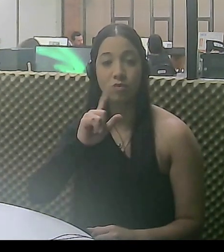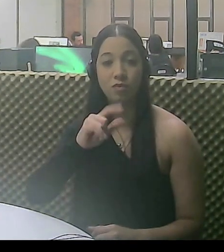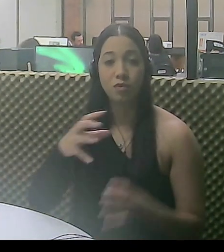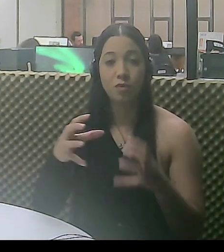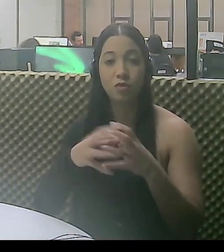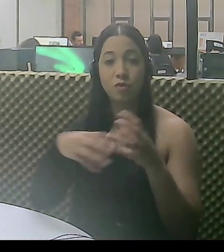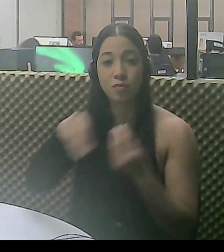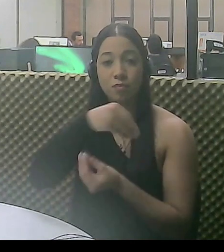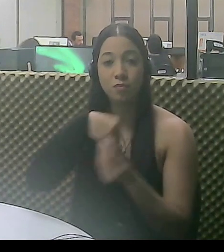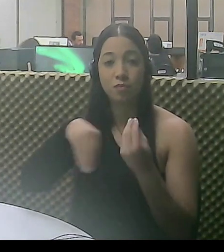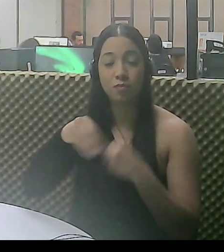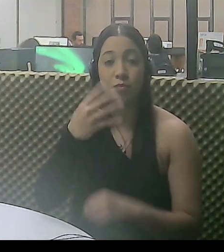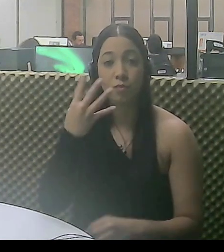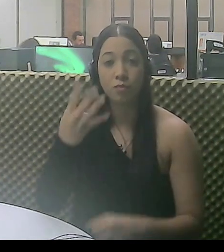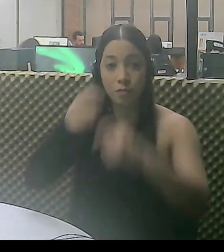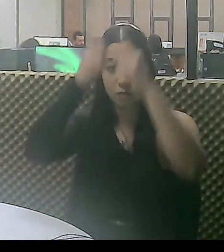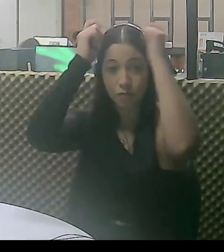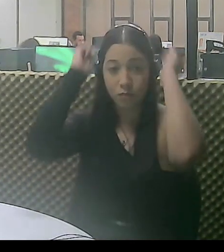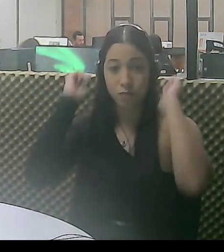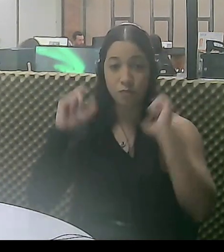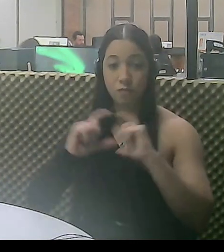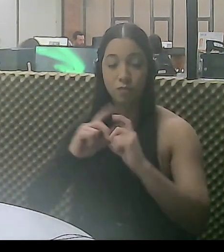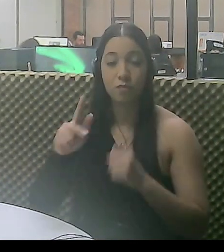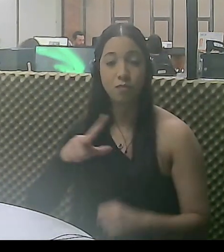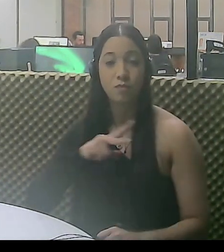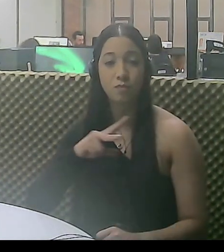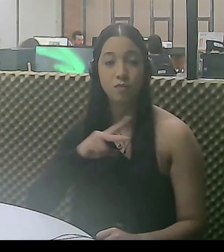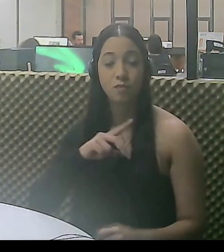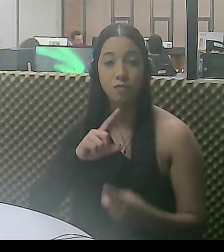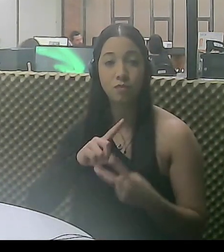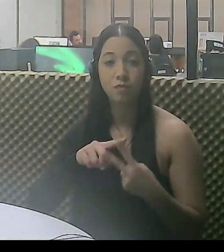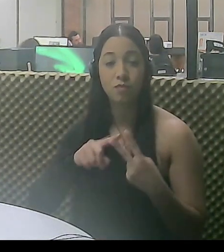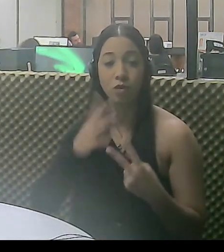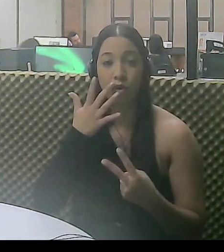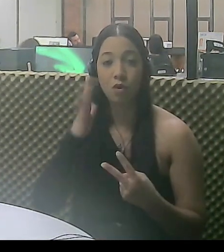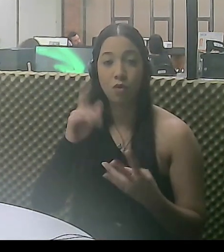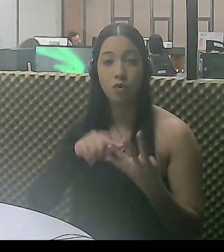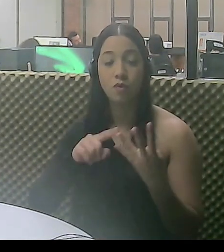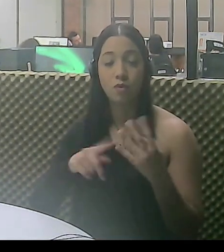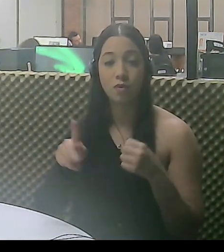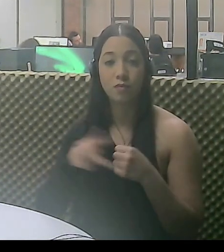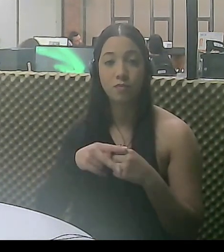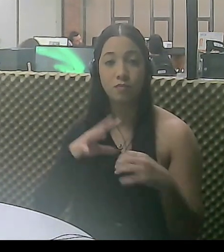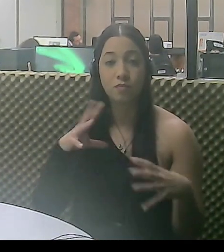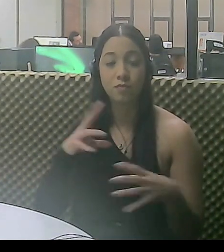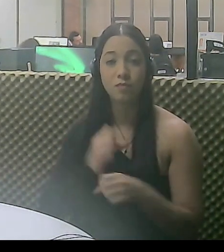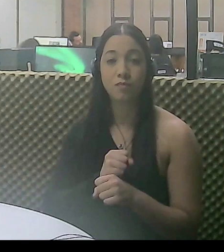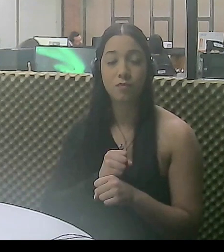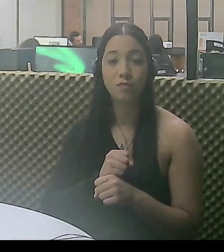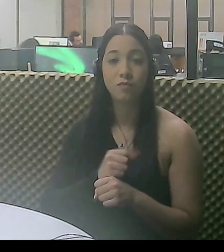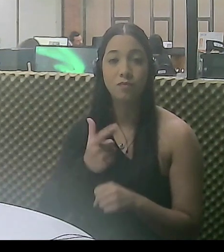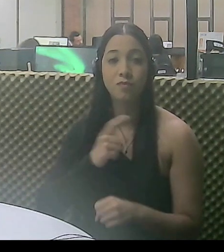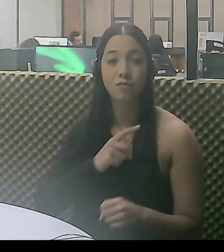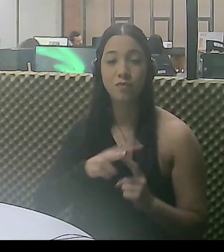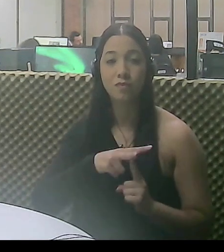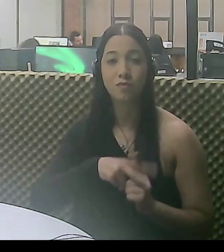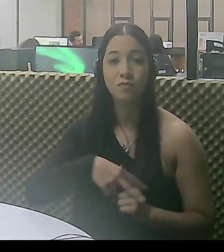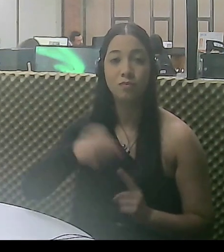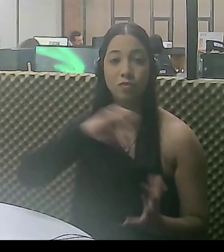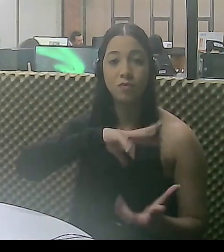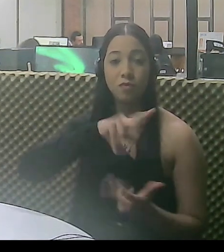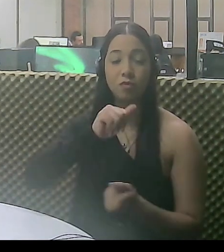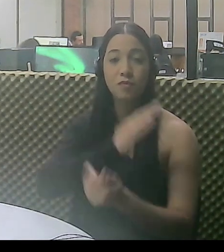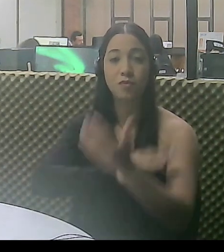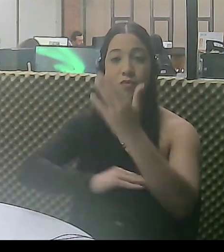time misto e quatro medalhas no individual, duas de ouro e duas de prata, tudo isso com direito a recorde mundial de